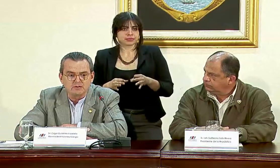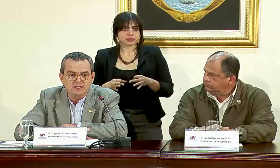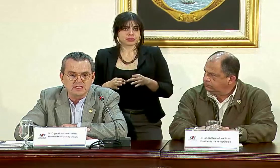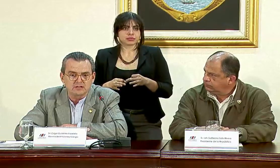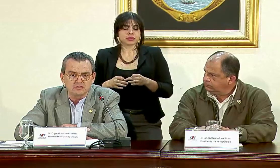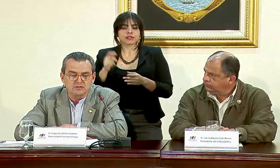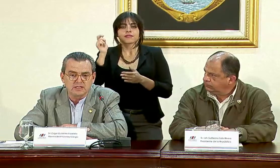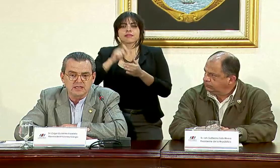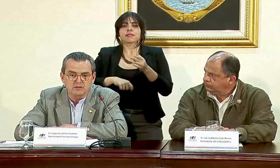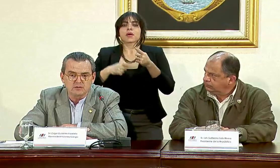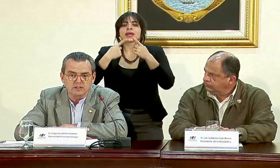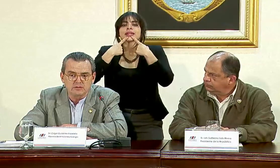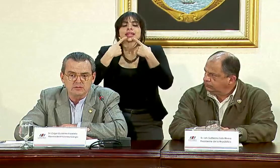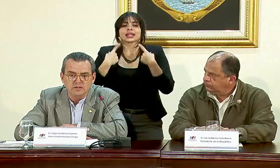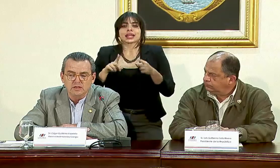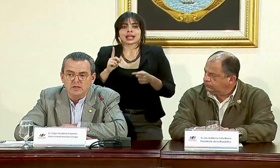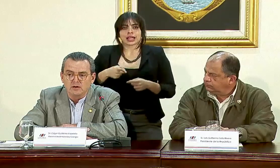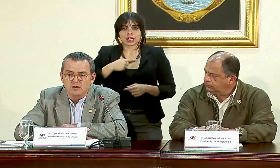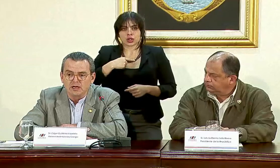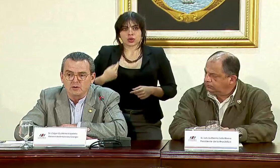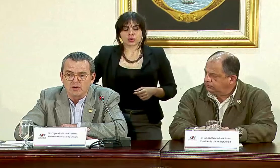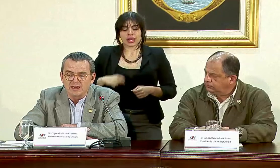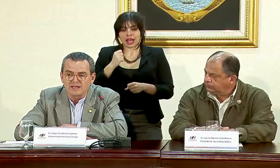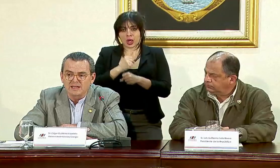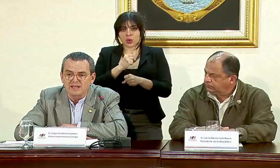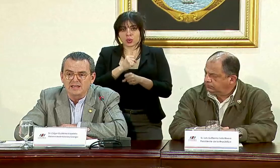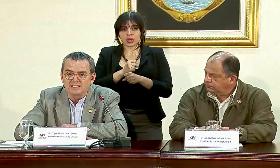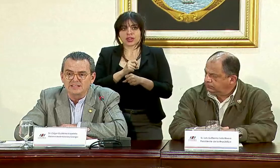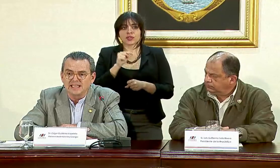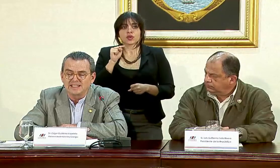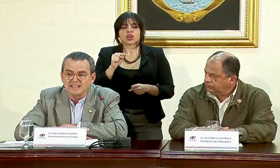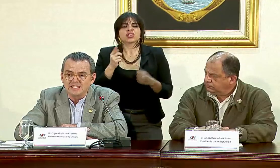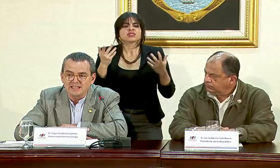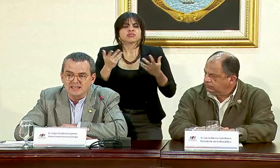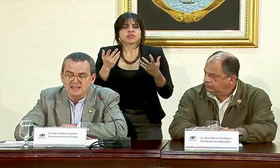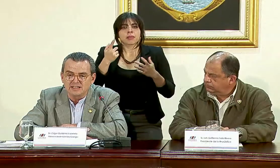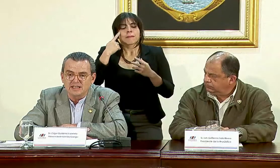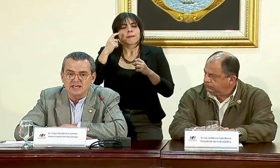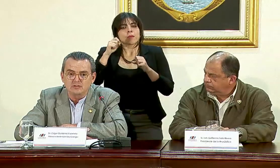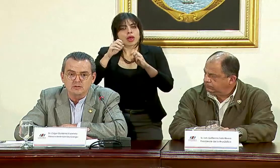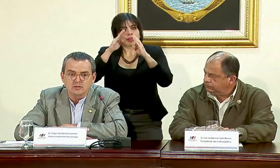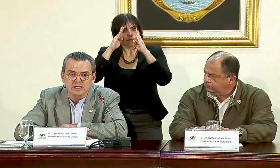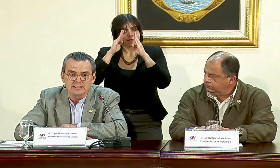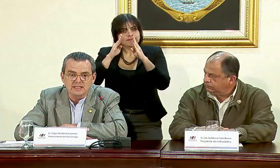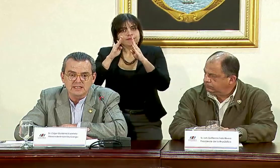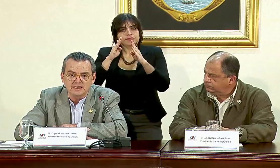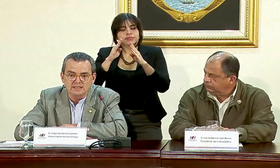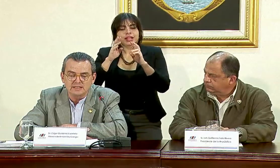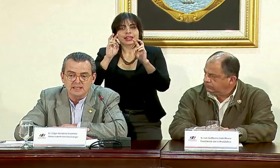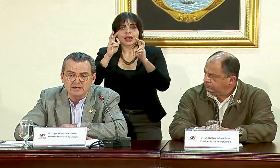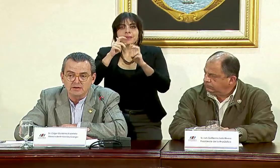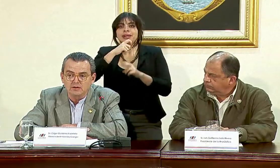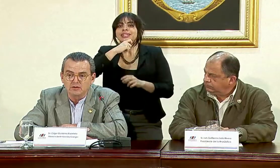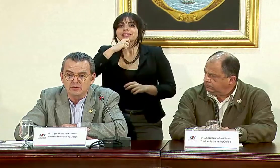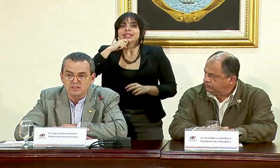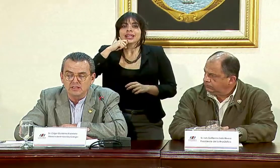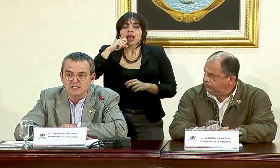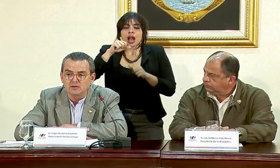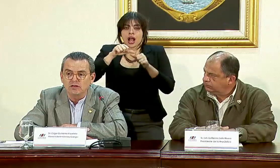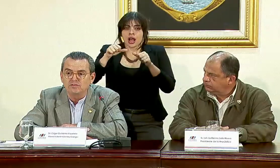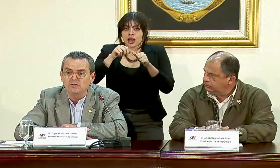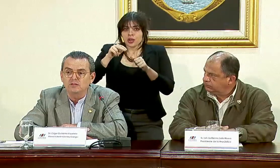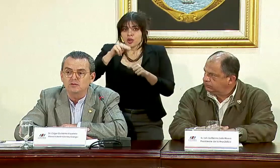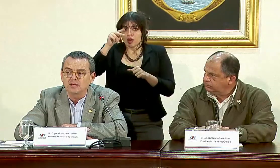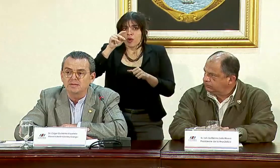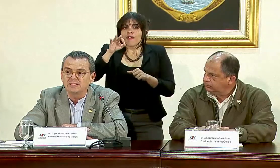de firmar un decreto ejecutivo con el cual se atendiera el asunto de la sequía de la región norte